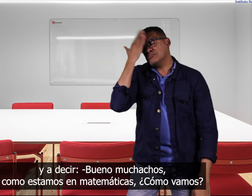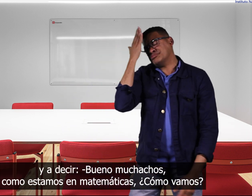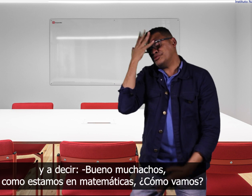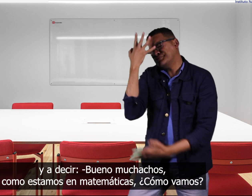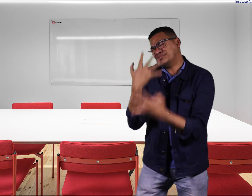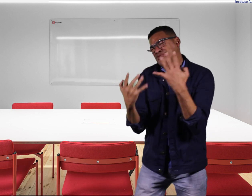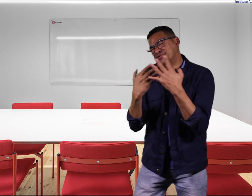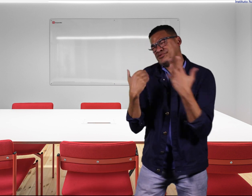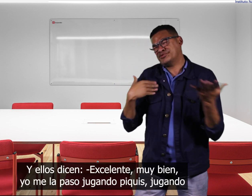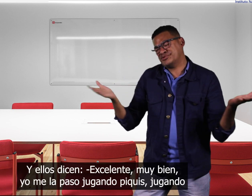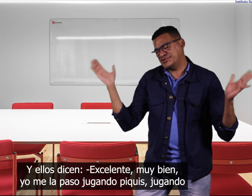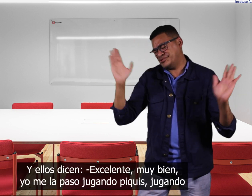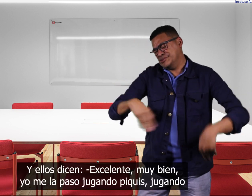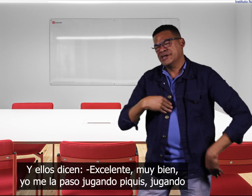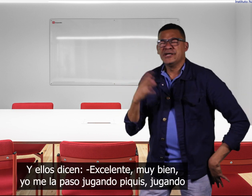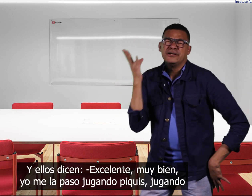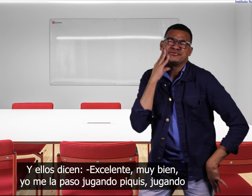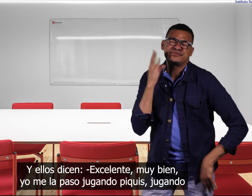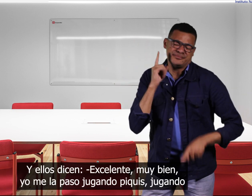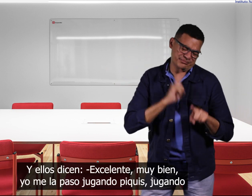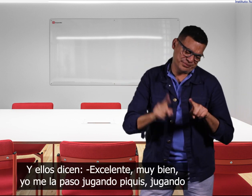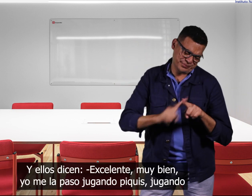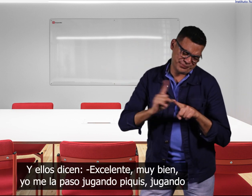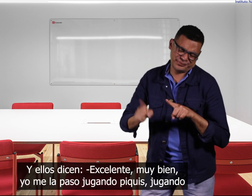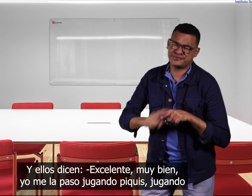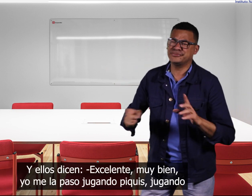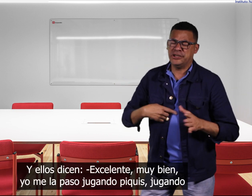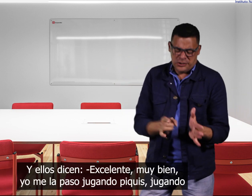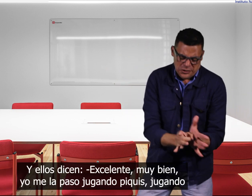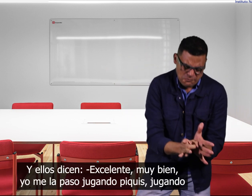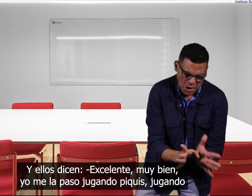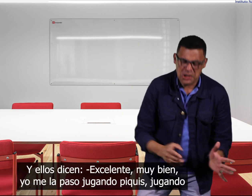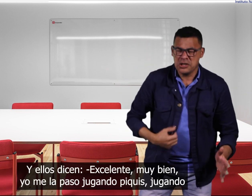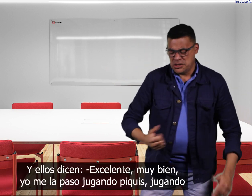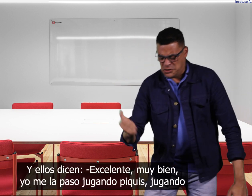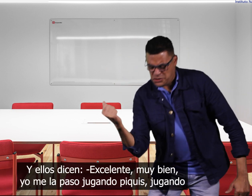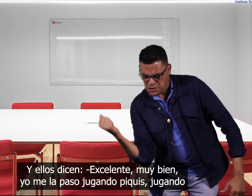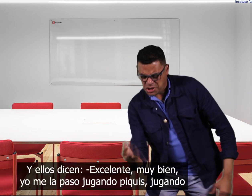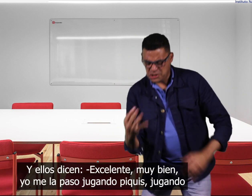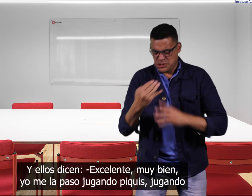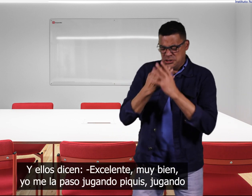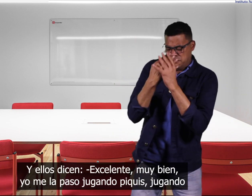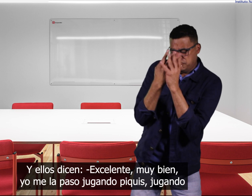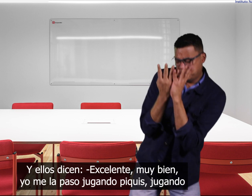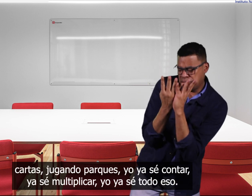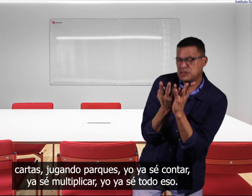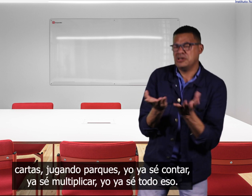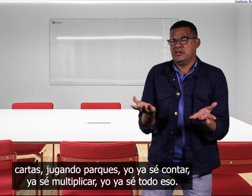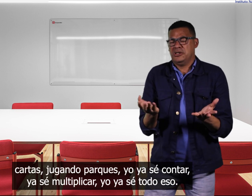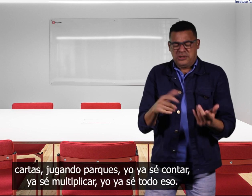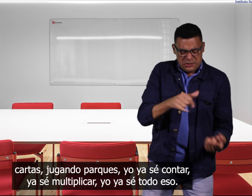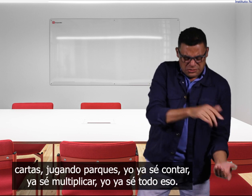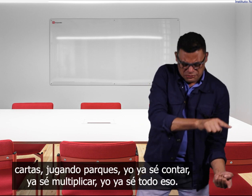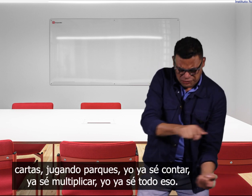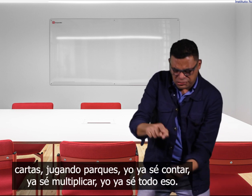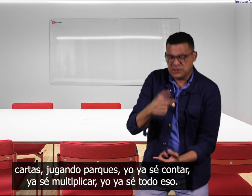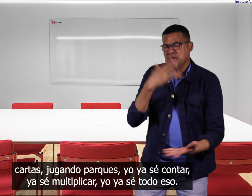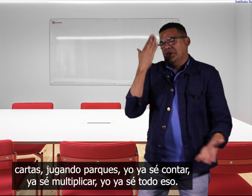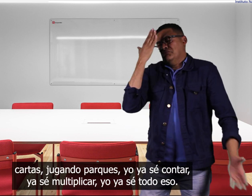vamos y ellos diciendo excelente muy bien yo me la paso jugando piques jugando cartas jugando parques yo ya sé